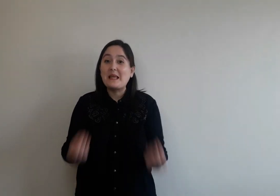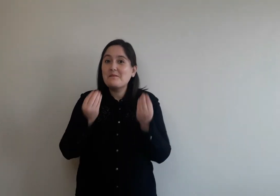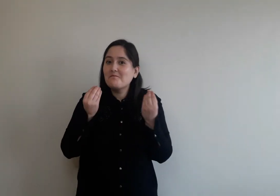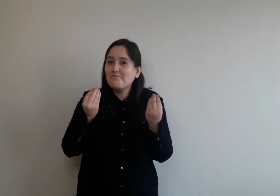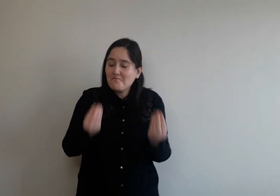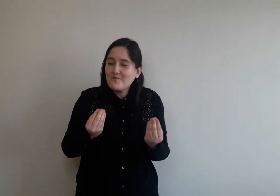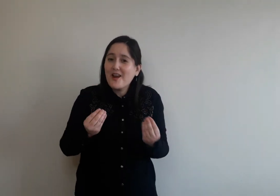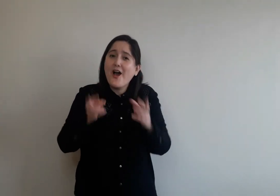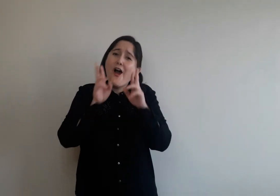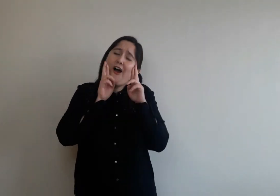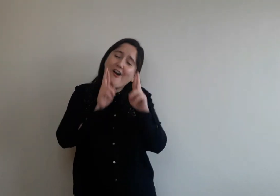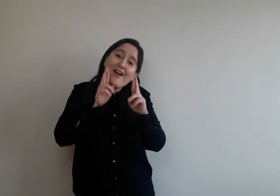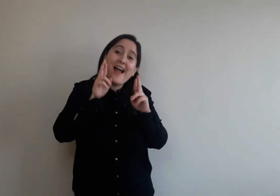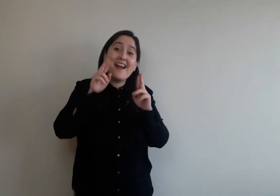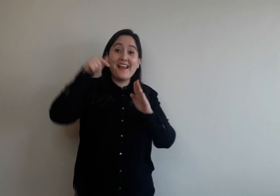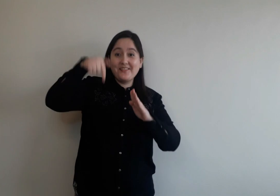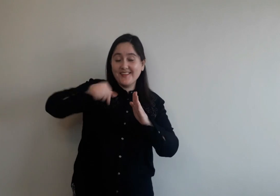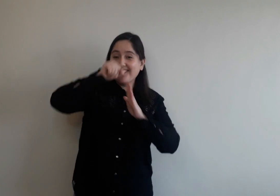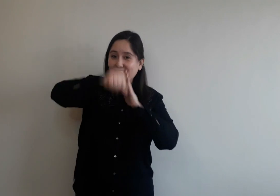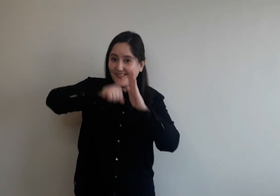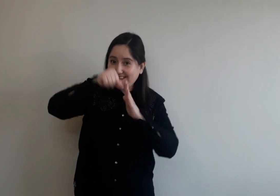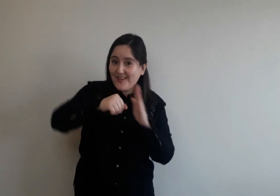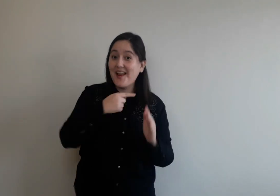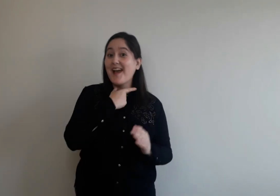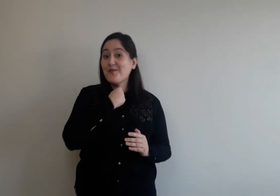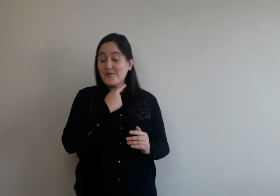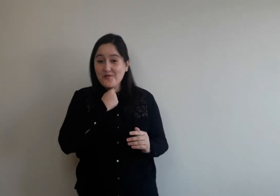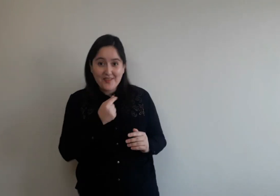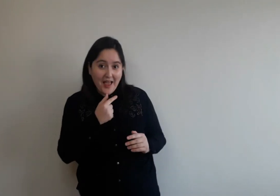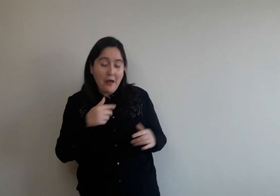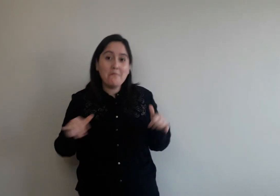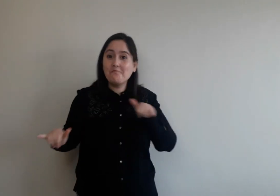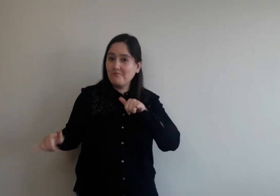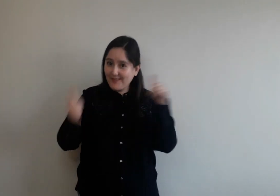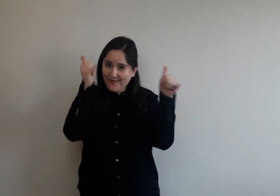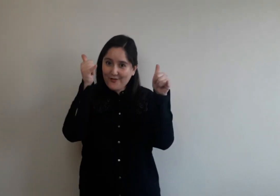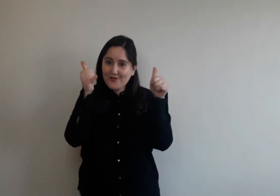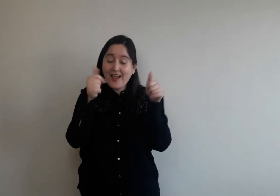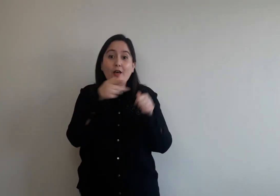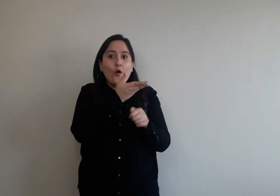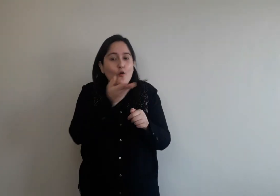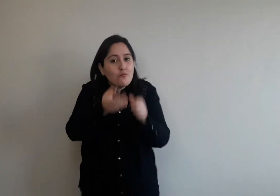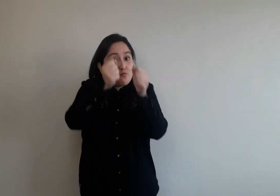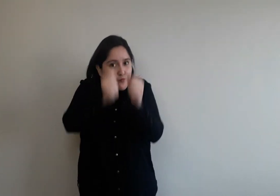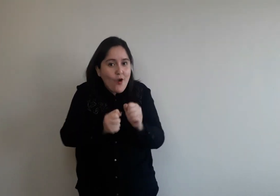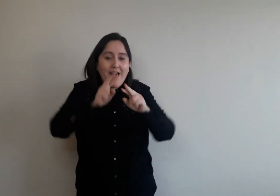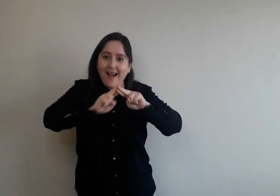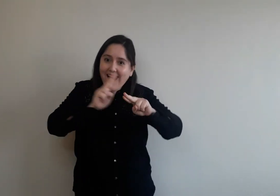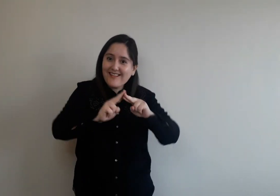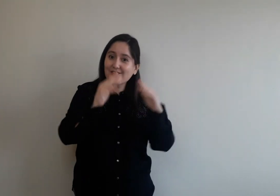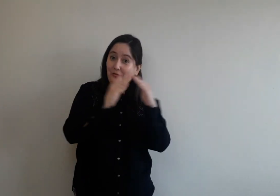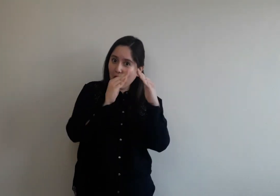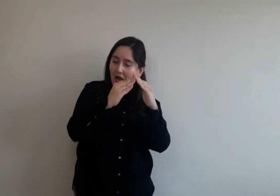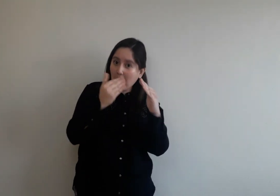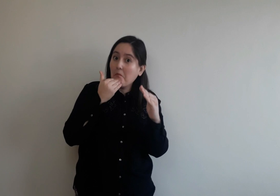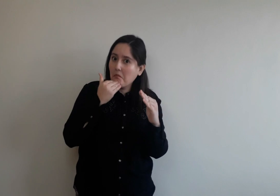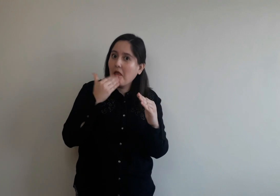Bueno, ojalá que este video les haya gustado y lo hayan podido disfrutar. Para que lo hagan en sus casas.